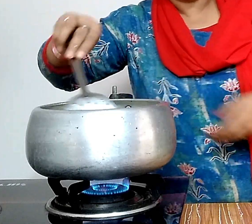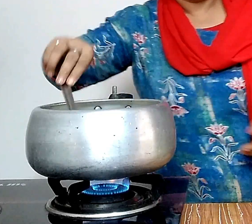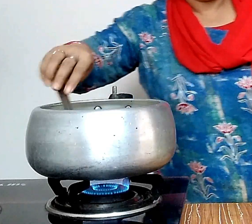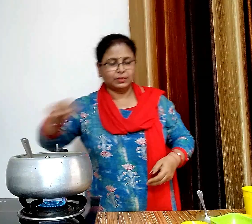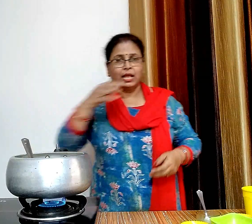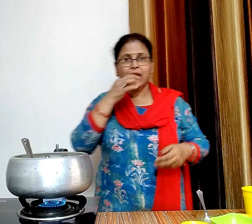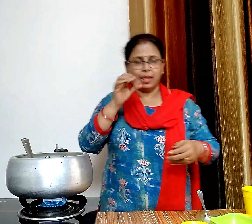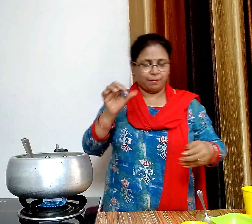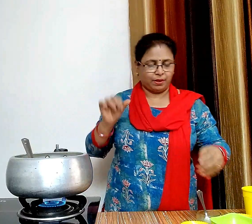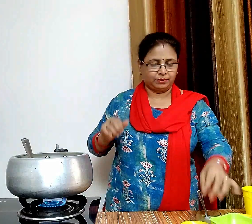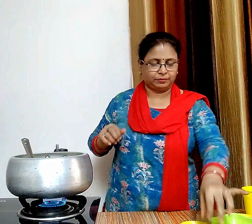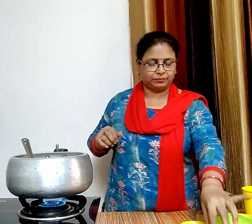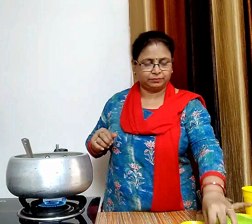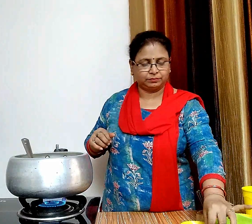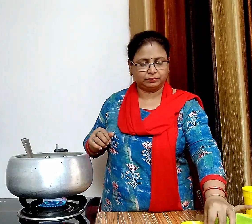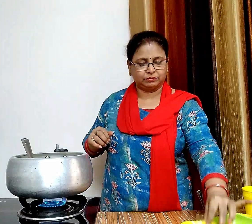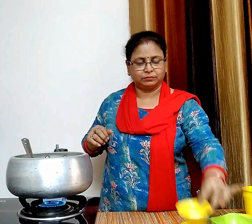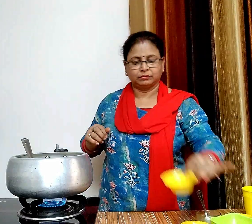अब इसमें स्वादनों सार नमक डालेंगे